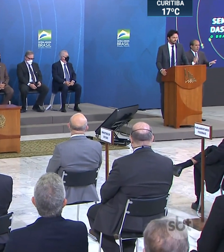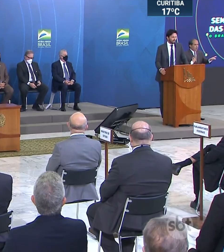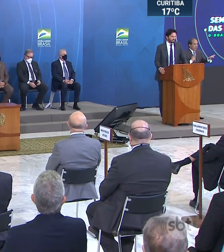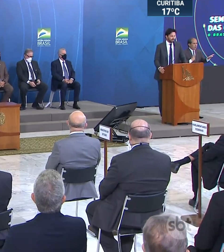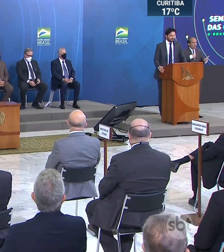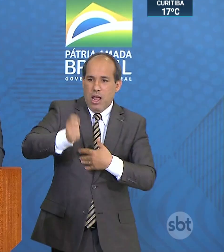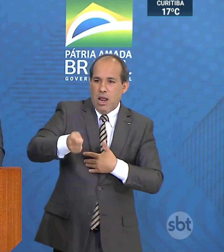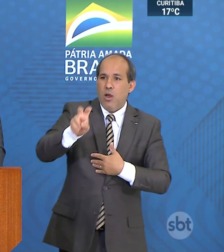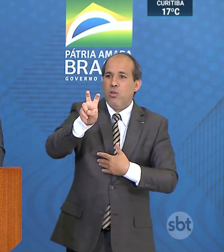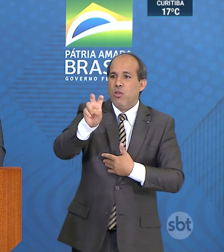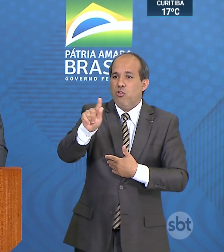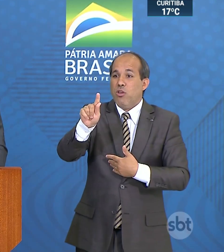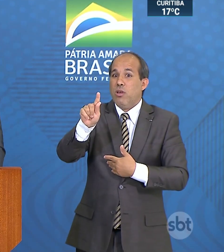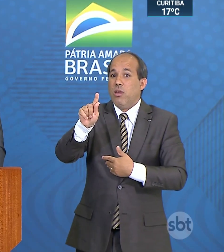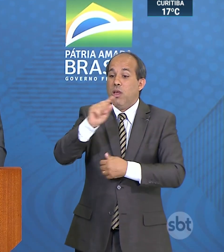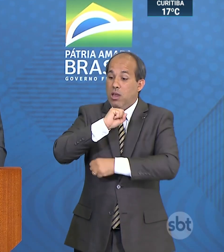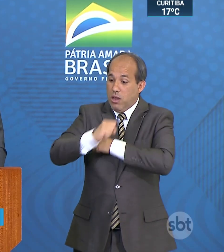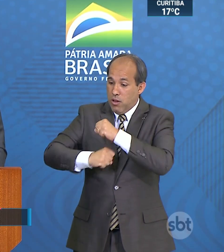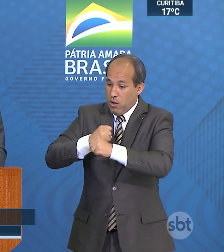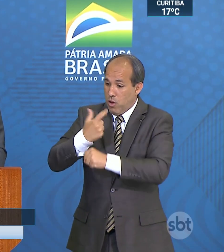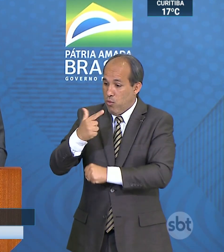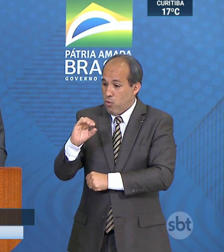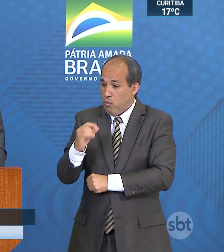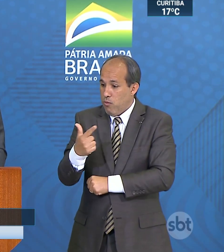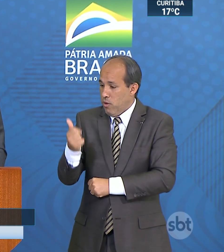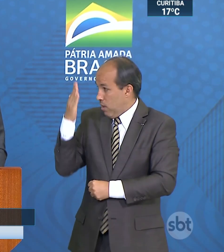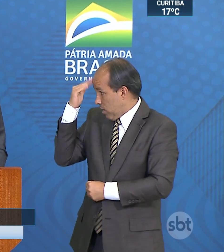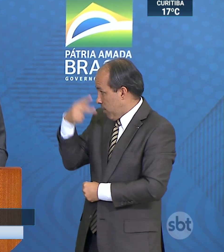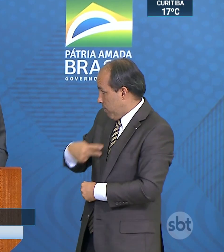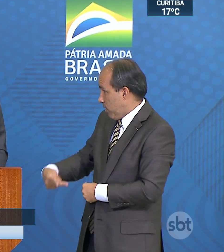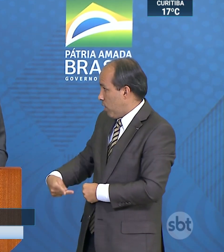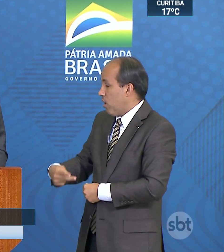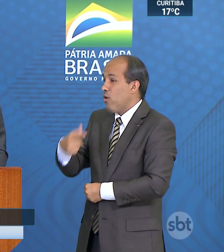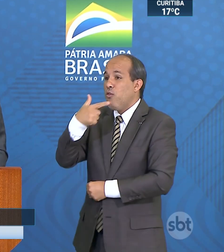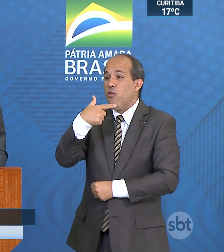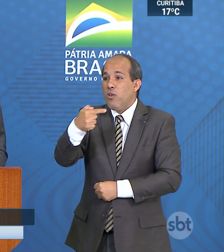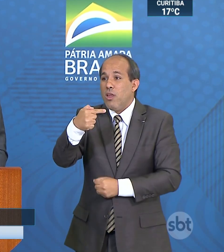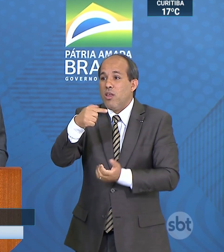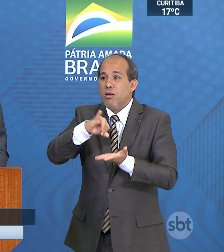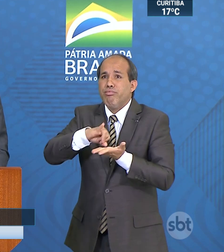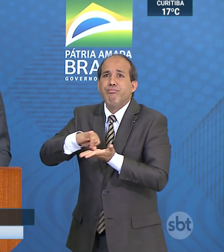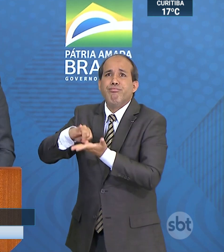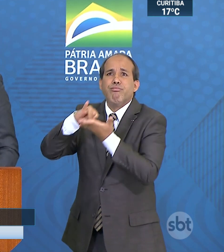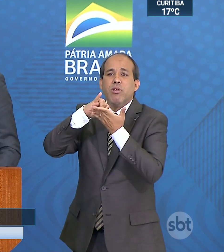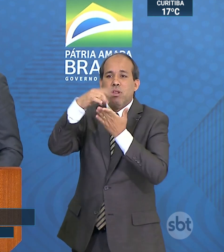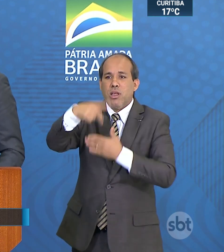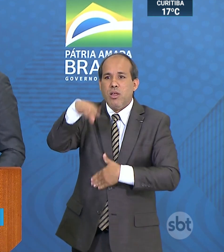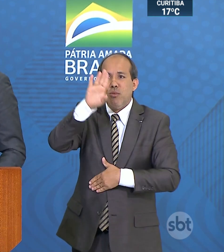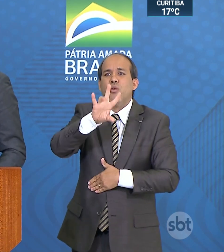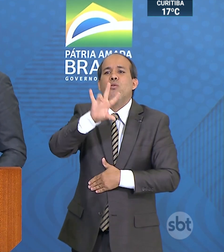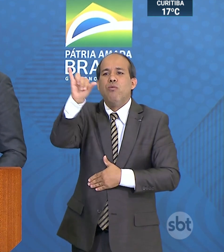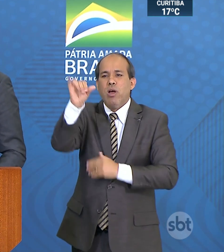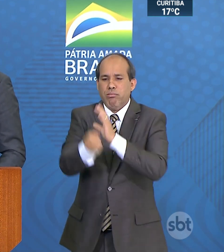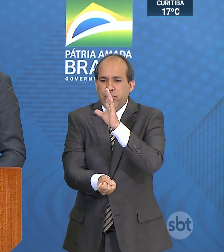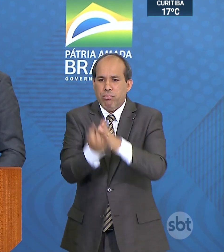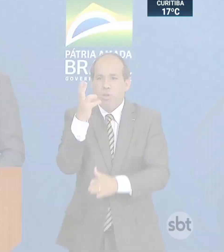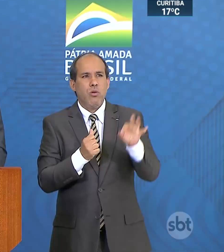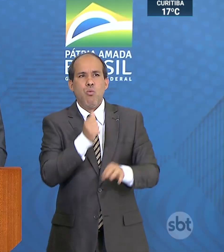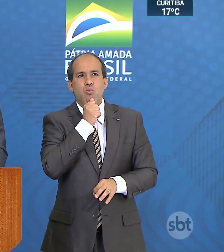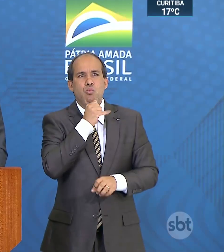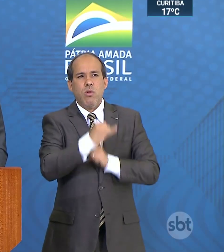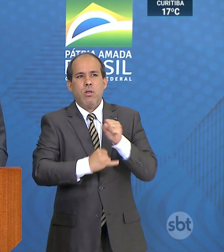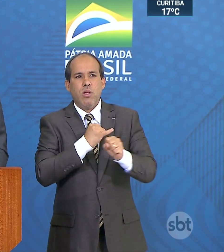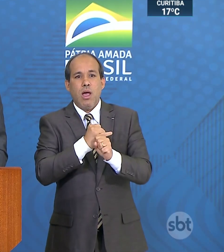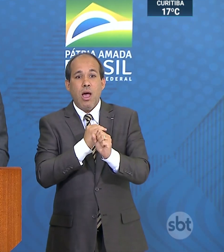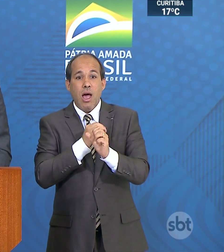tecnologia. No ano que vem, presidente, todas as 27 capitais do Brasil terão 5G, até julho.